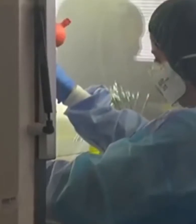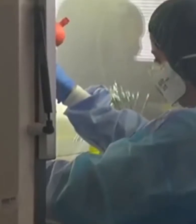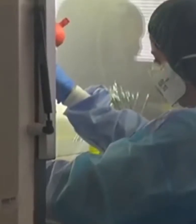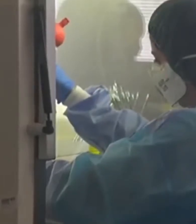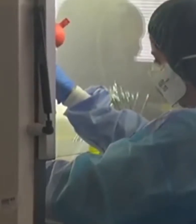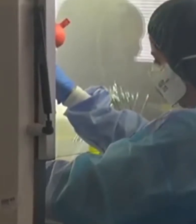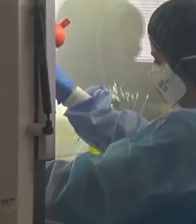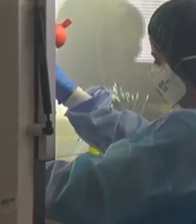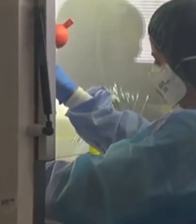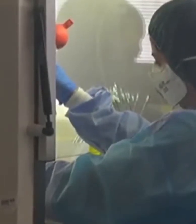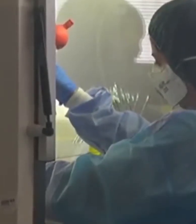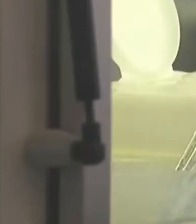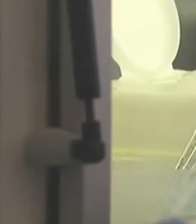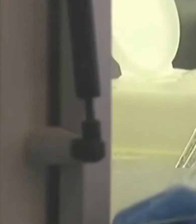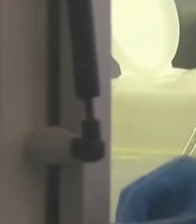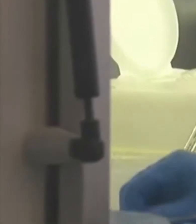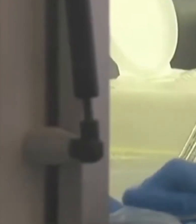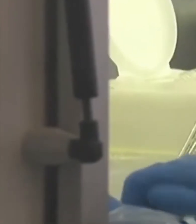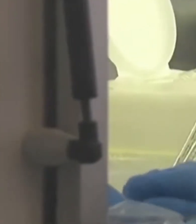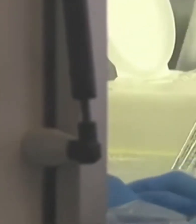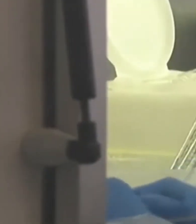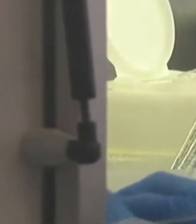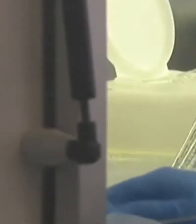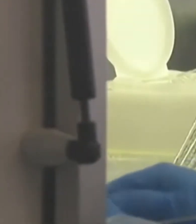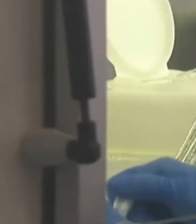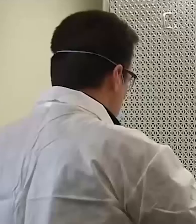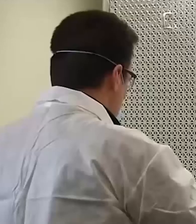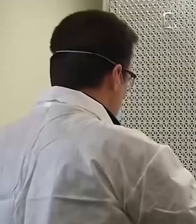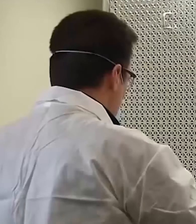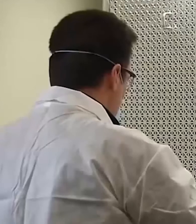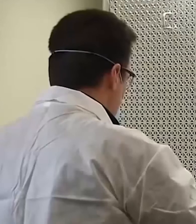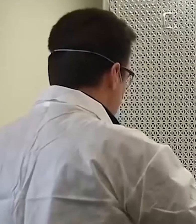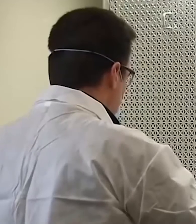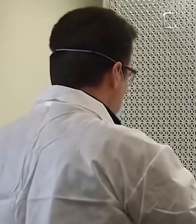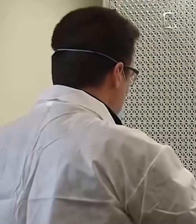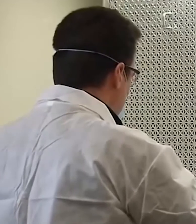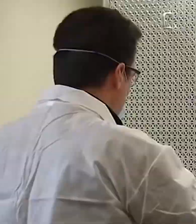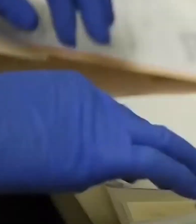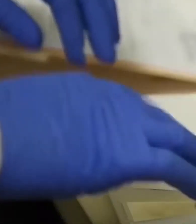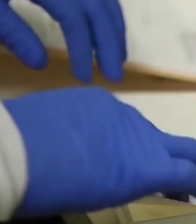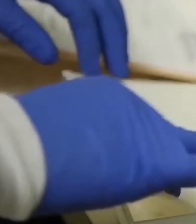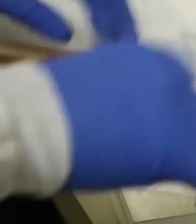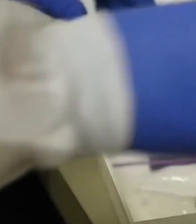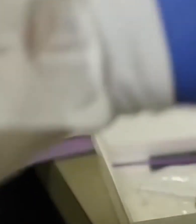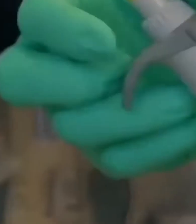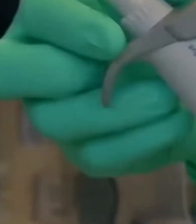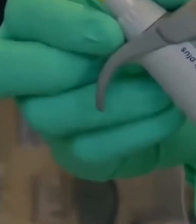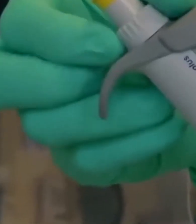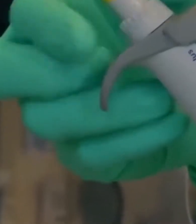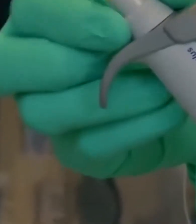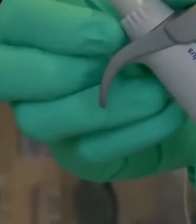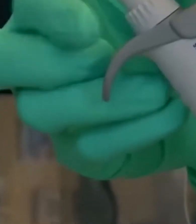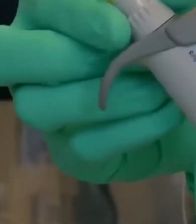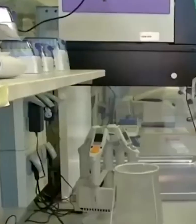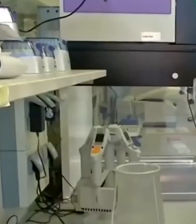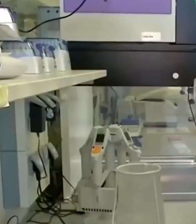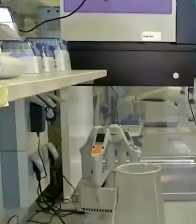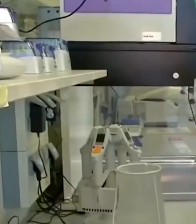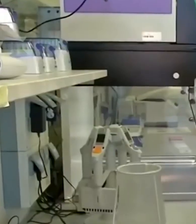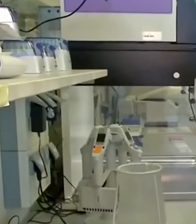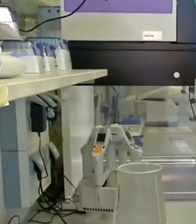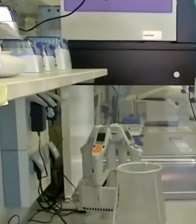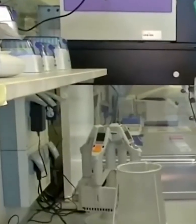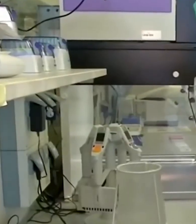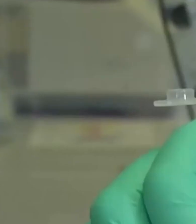Según las cifras, la última semana marcó más de 1.400 nuevos contagios respecto de la semana anterior. Un